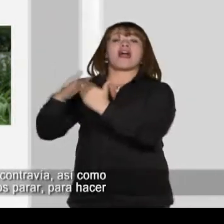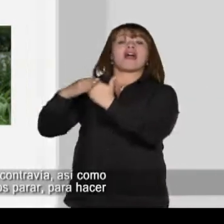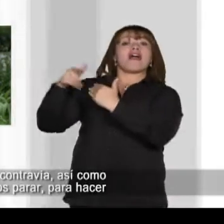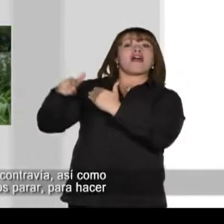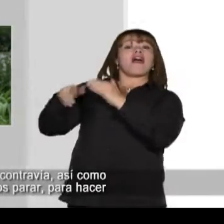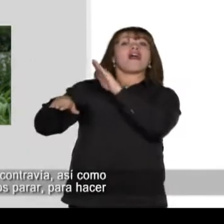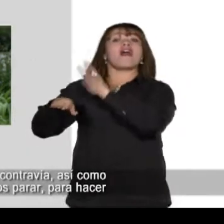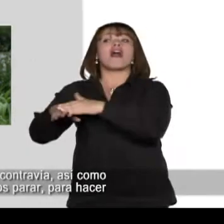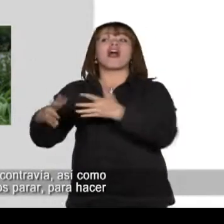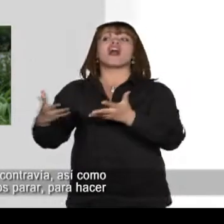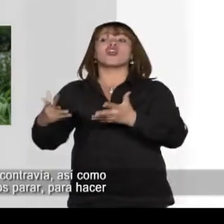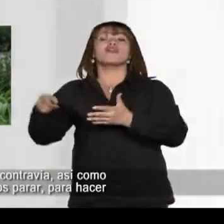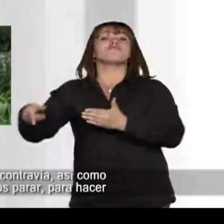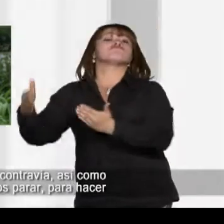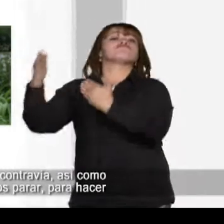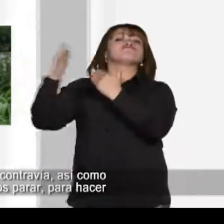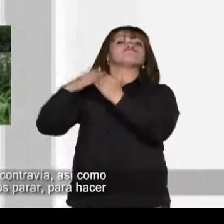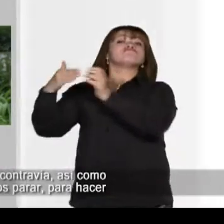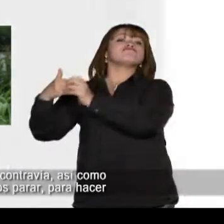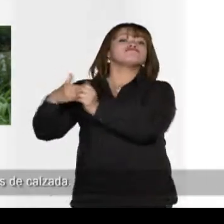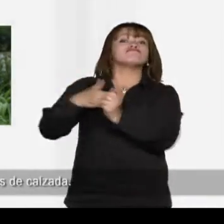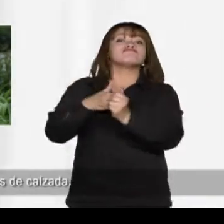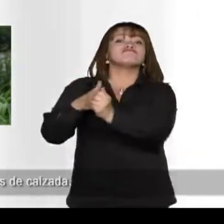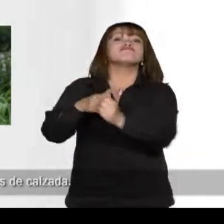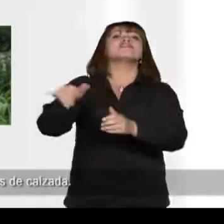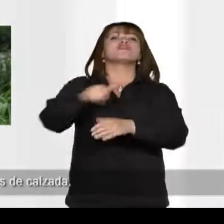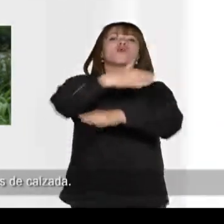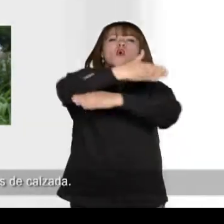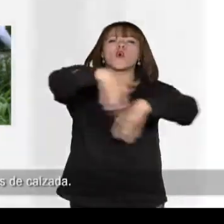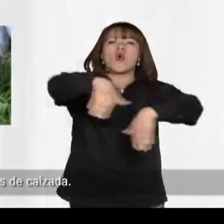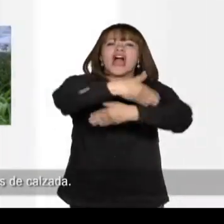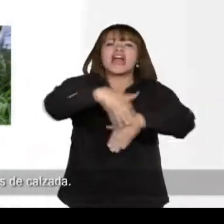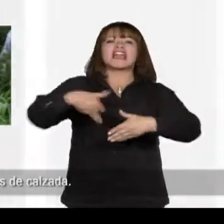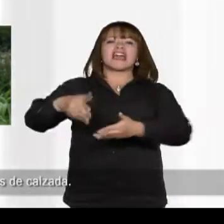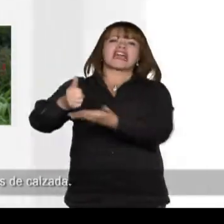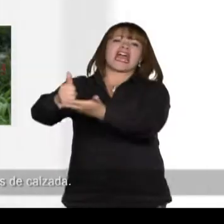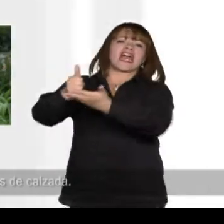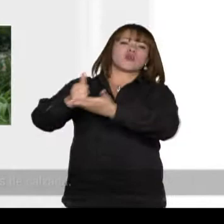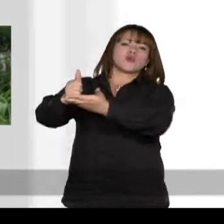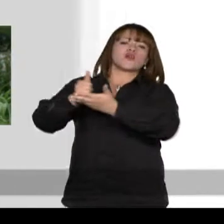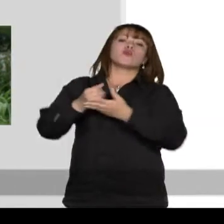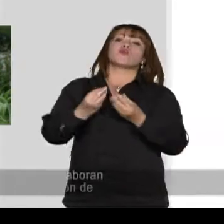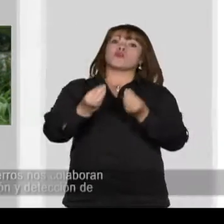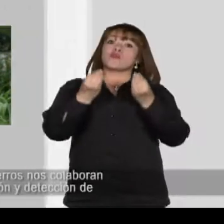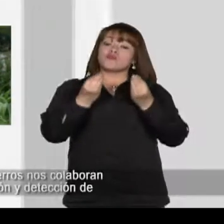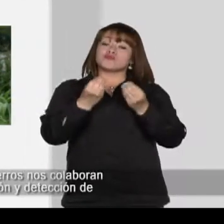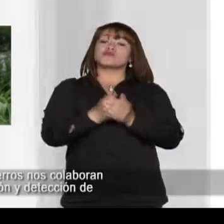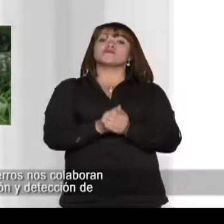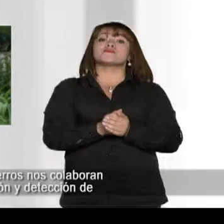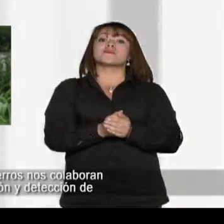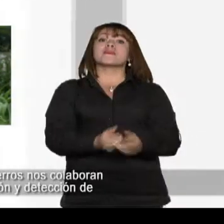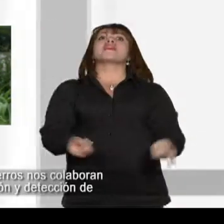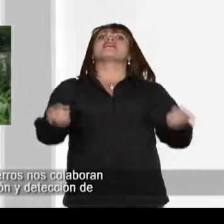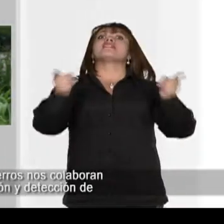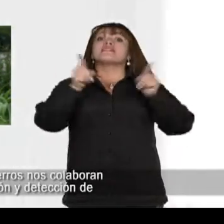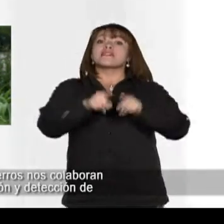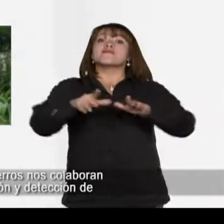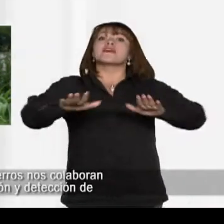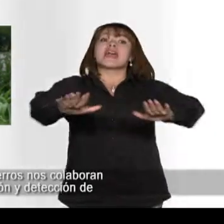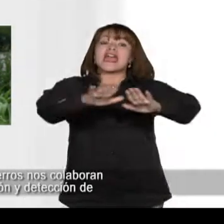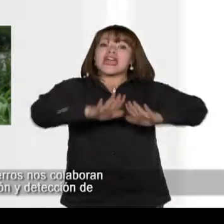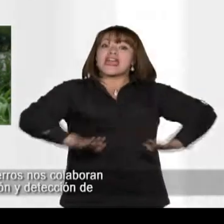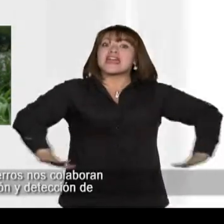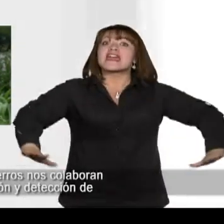así como cuándo debemos parar para hacer los cruces de calzada. También los perros nos